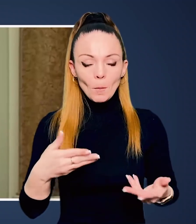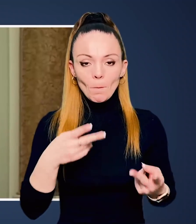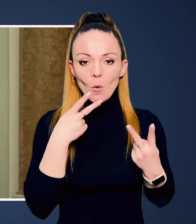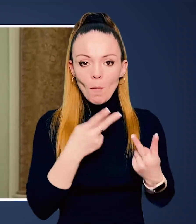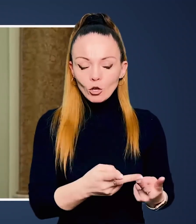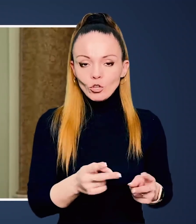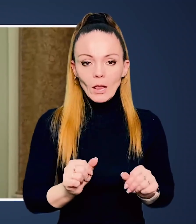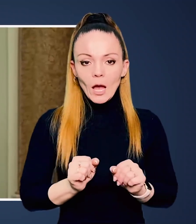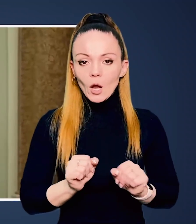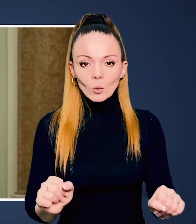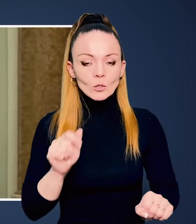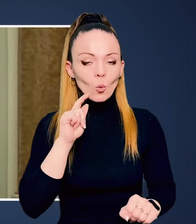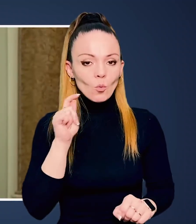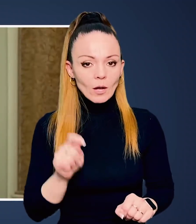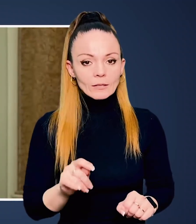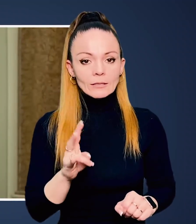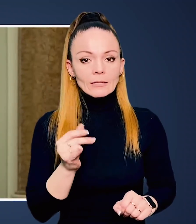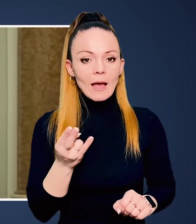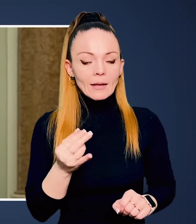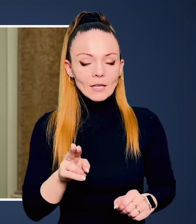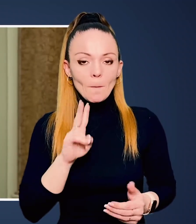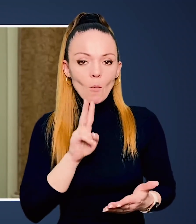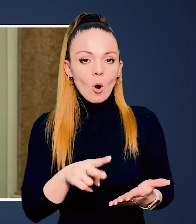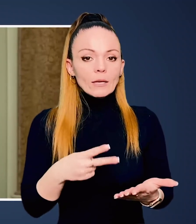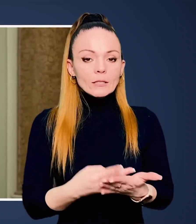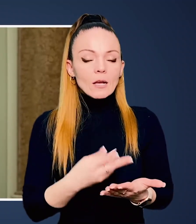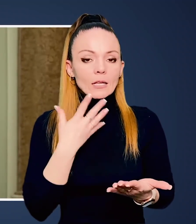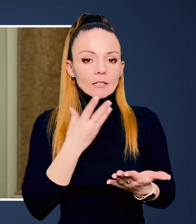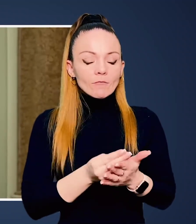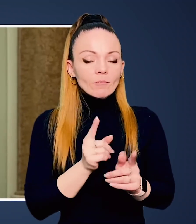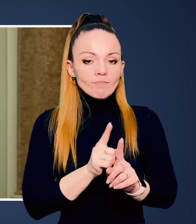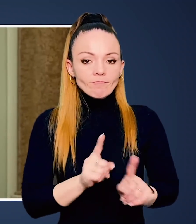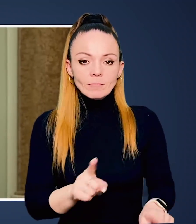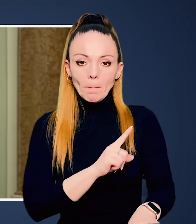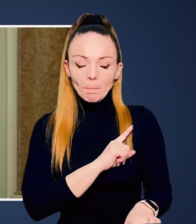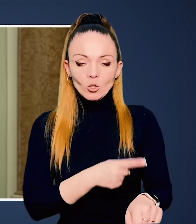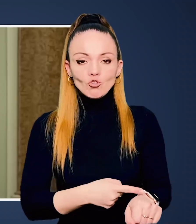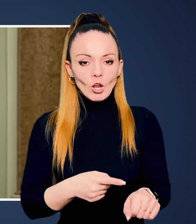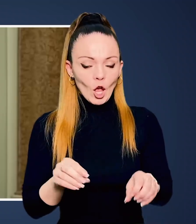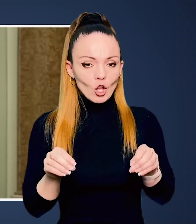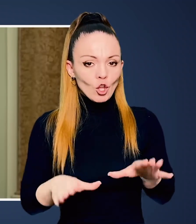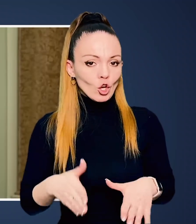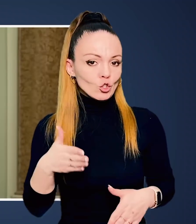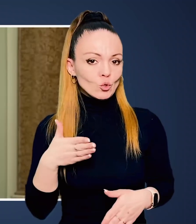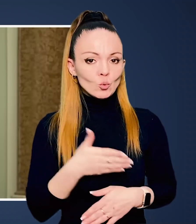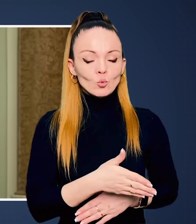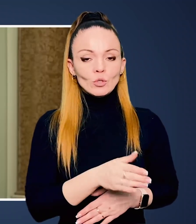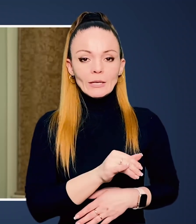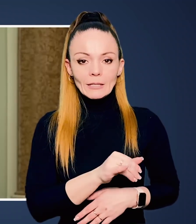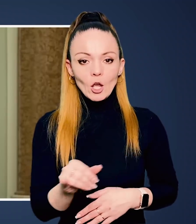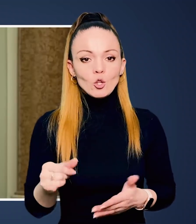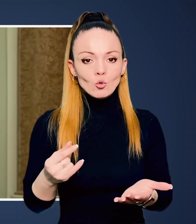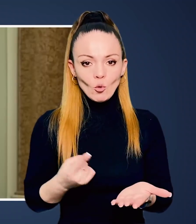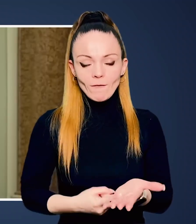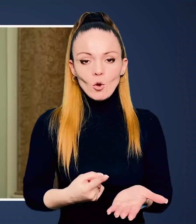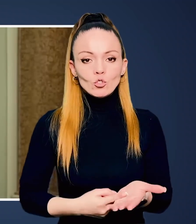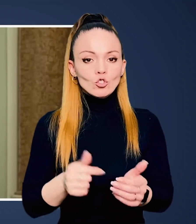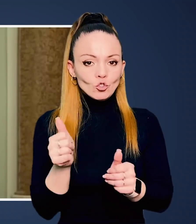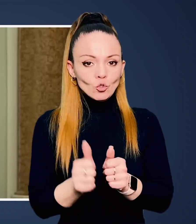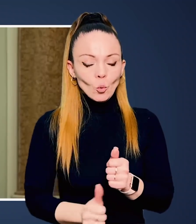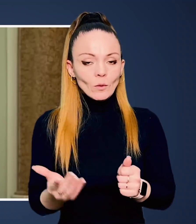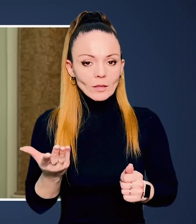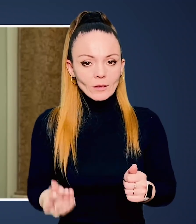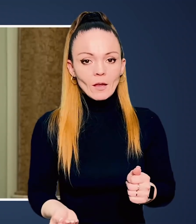останніми, ми побачили, як героїчна українська нація показала свою надзвичайну міць, рішучість,